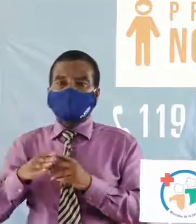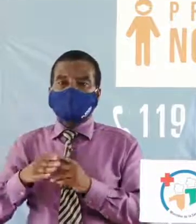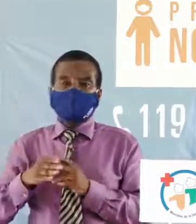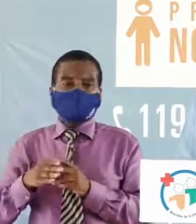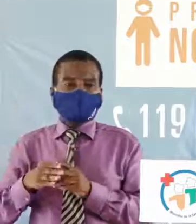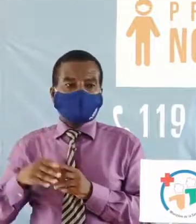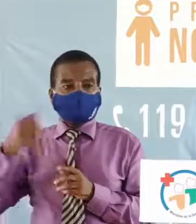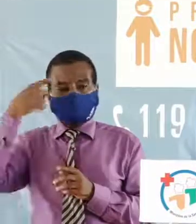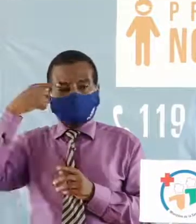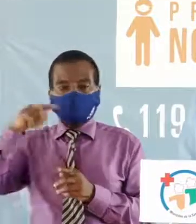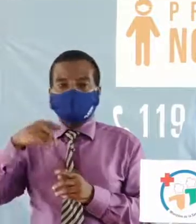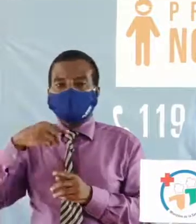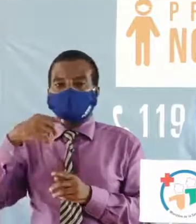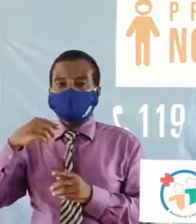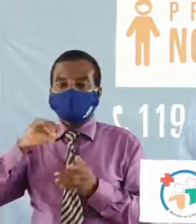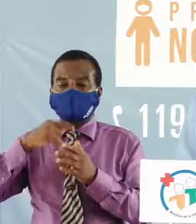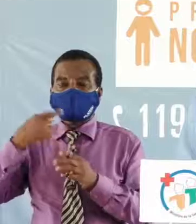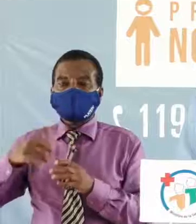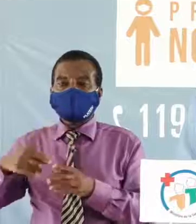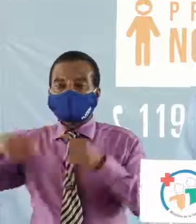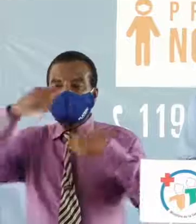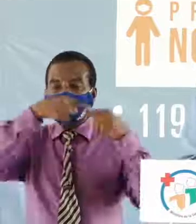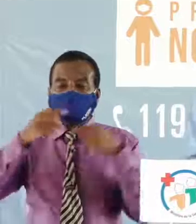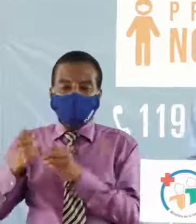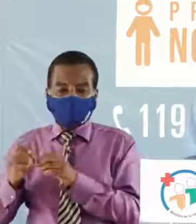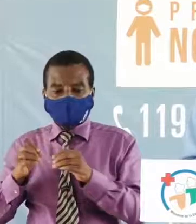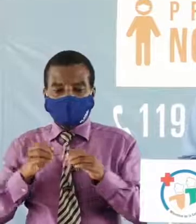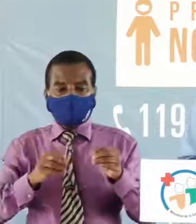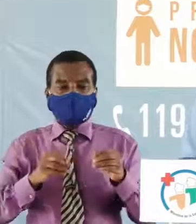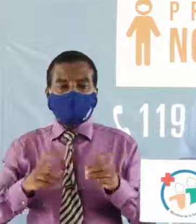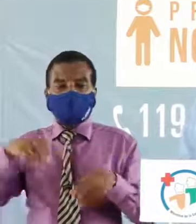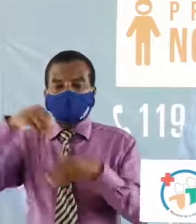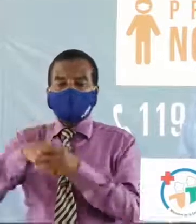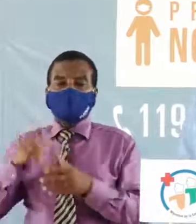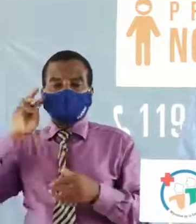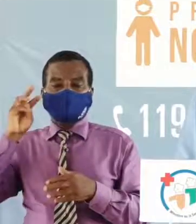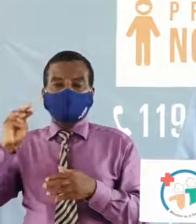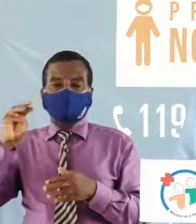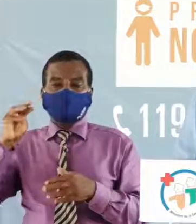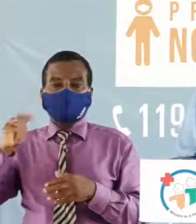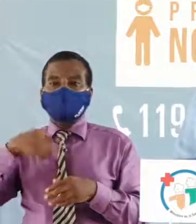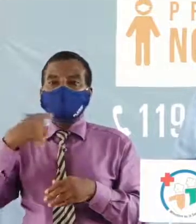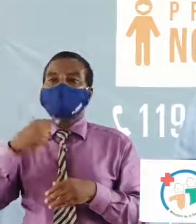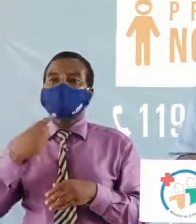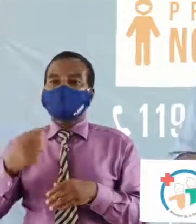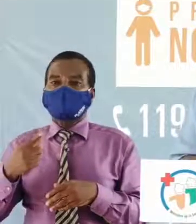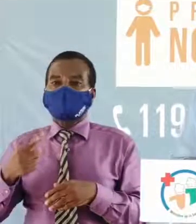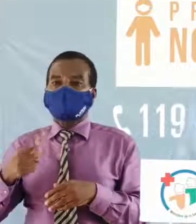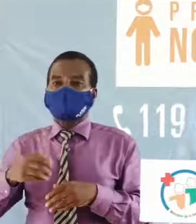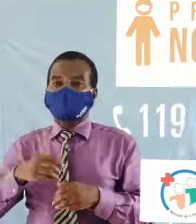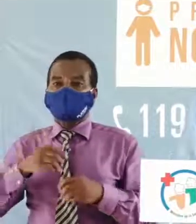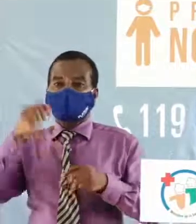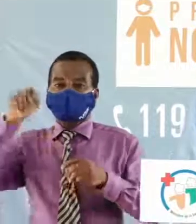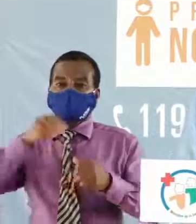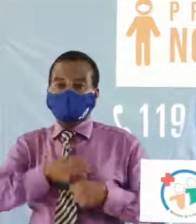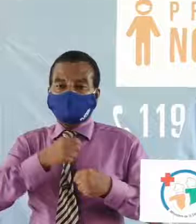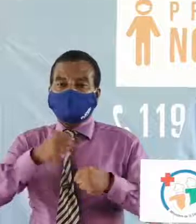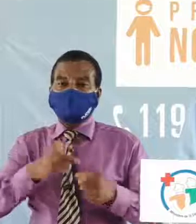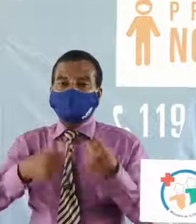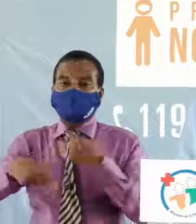pour ce qui est des convois qui s'organisent à l'instant dans mon propos je l'ai dit dans le point sécuritaire de ce jour